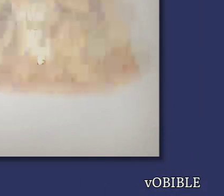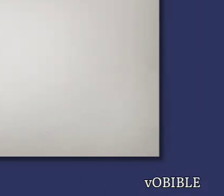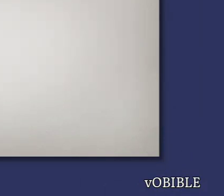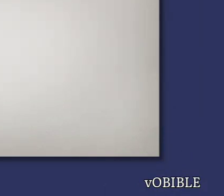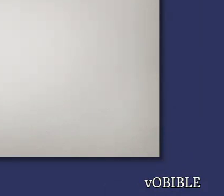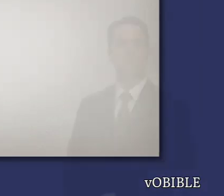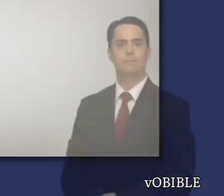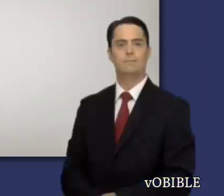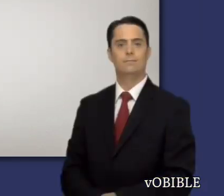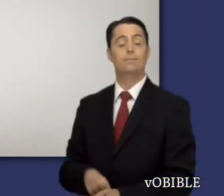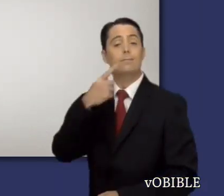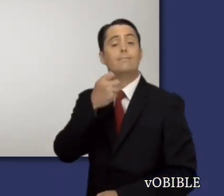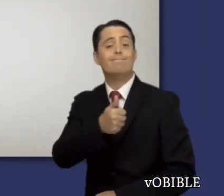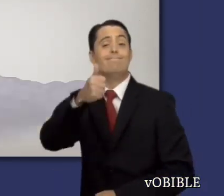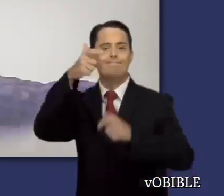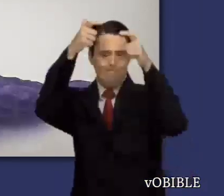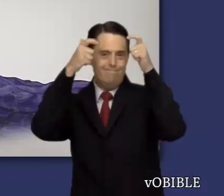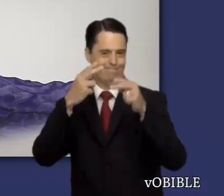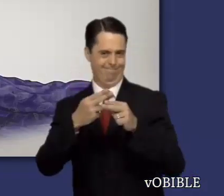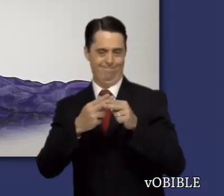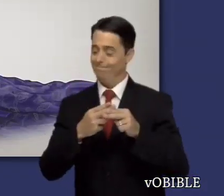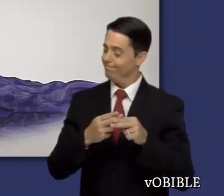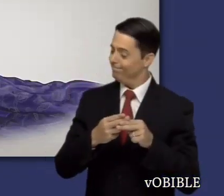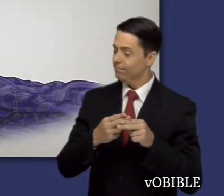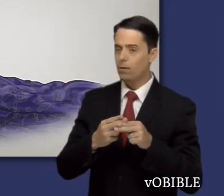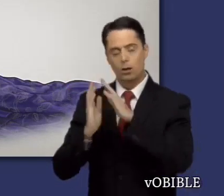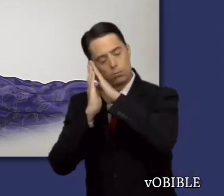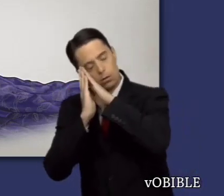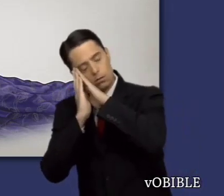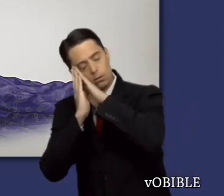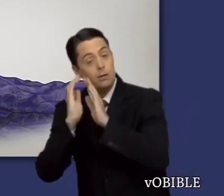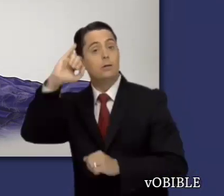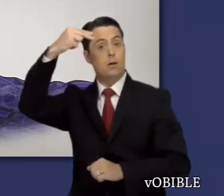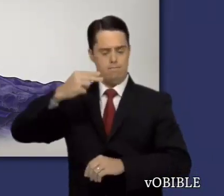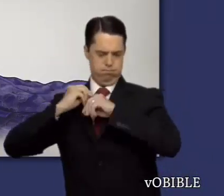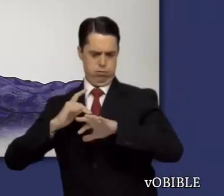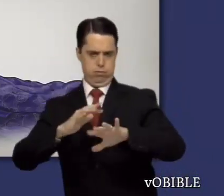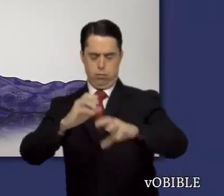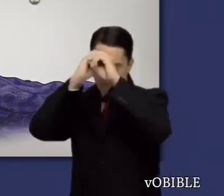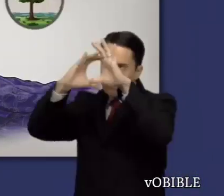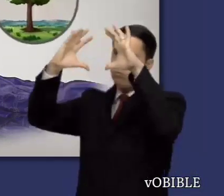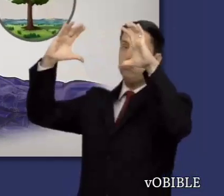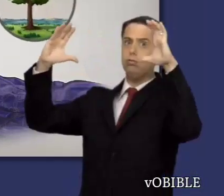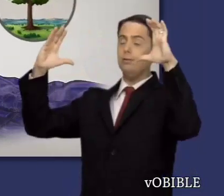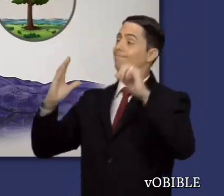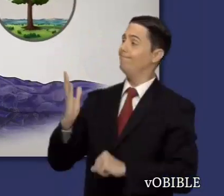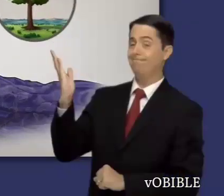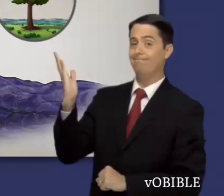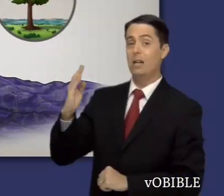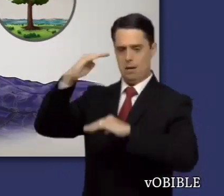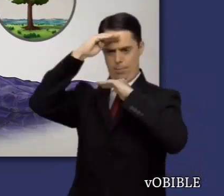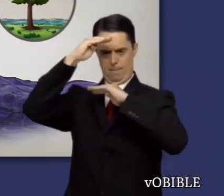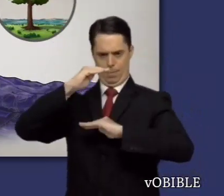Los capítulos 2 y 4 mencionan que Jehová le da a Daniel la capacidad de interpretar dos sueños del